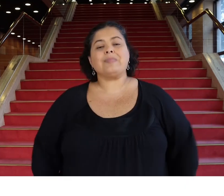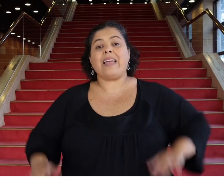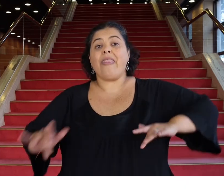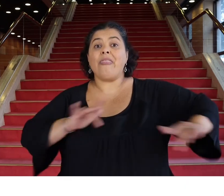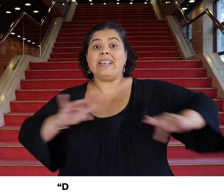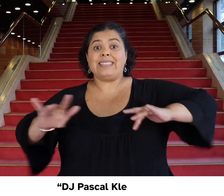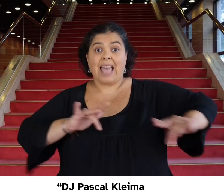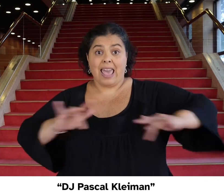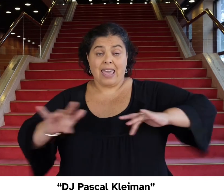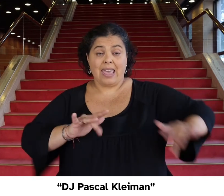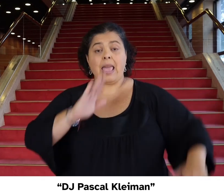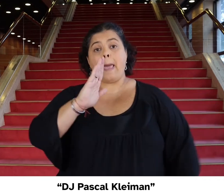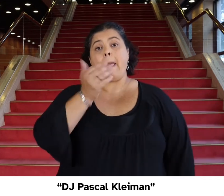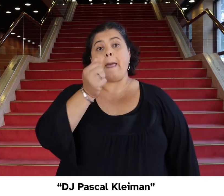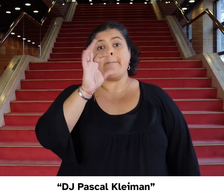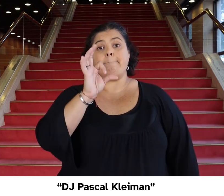DJ Pascal Clayman.